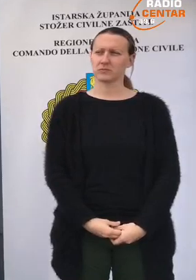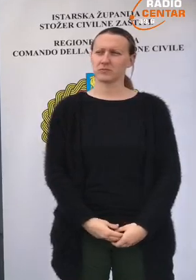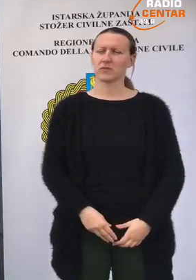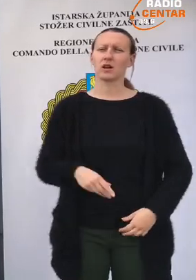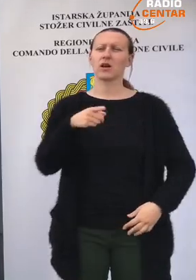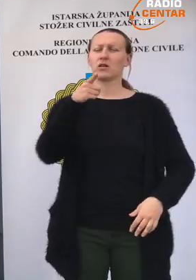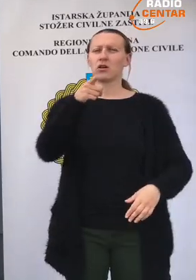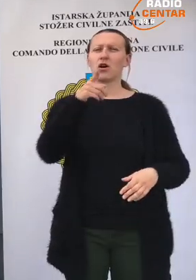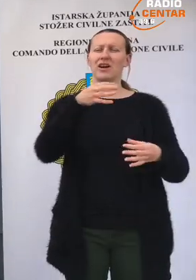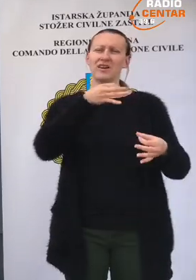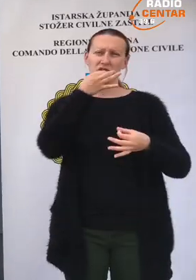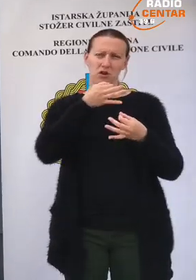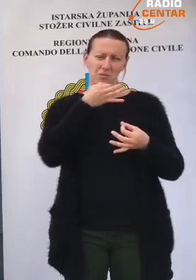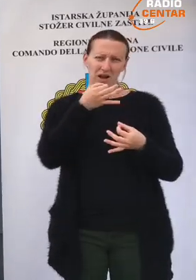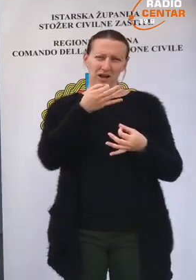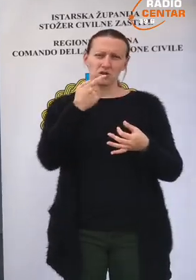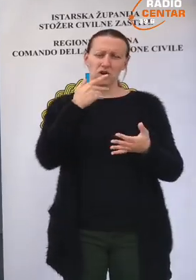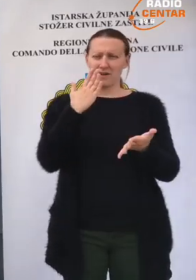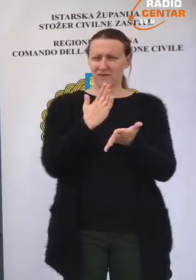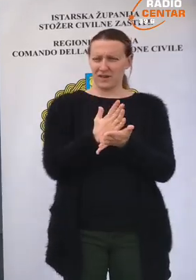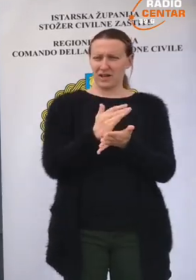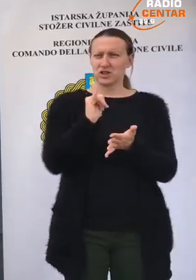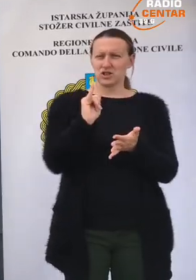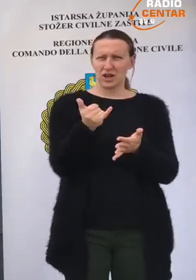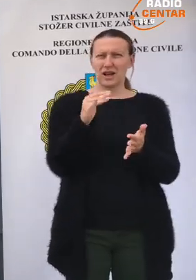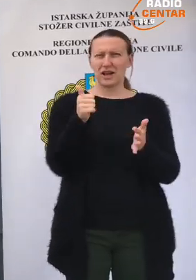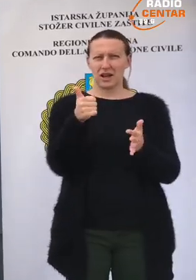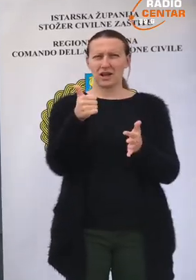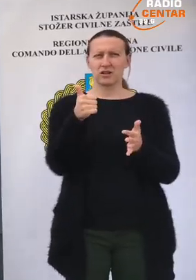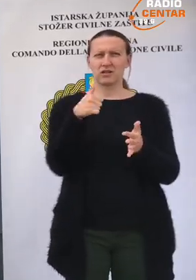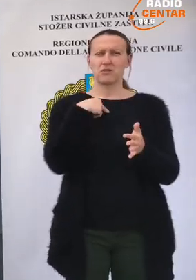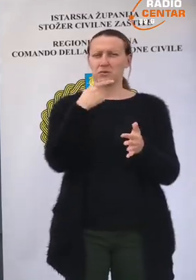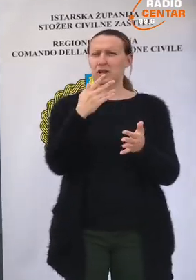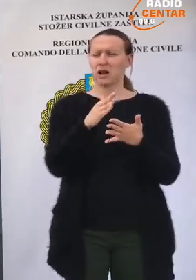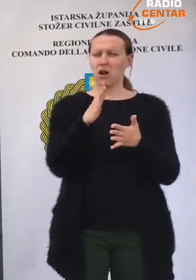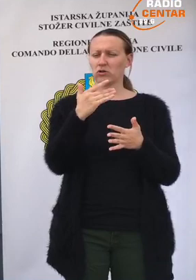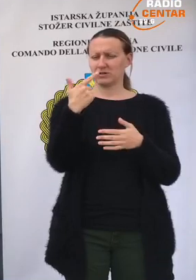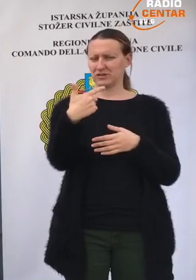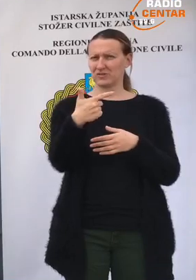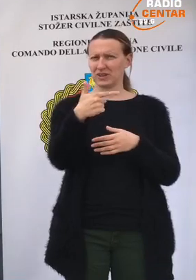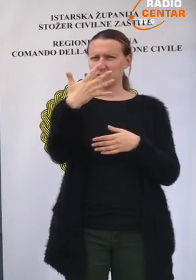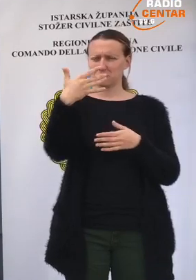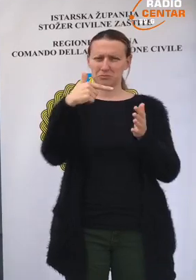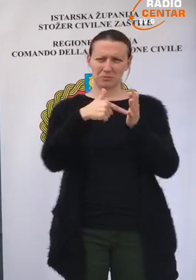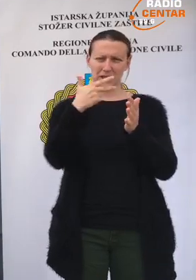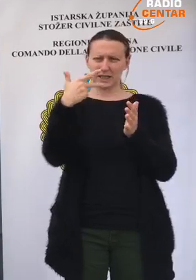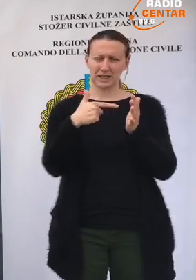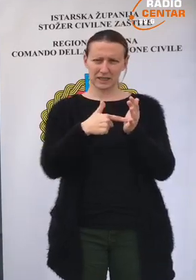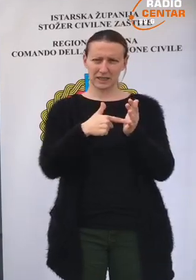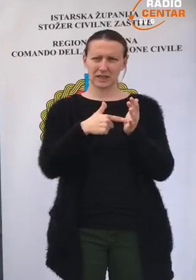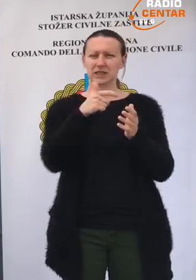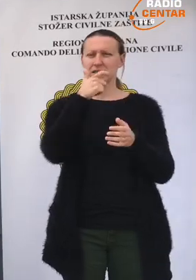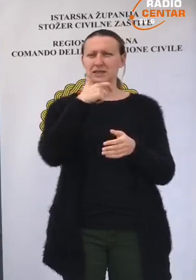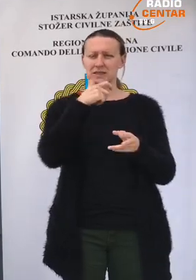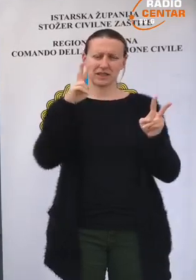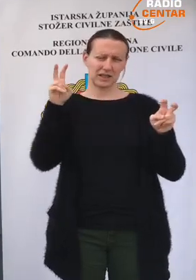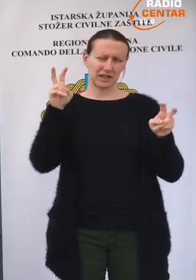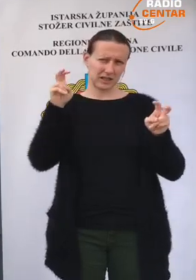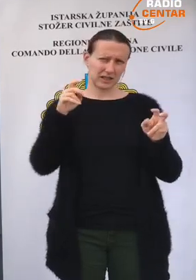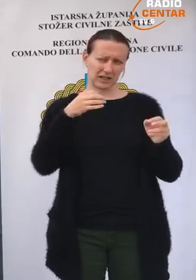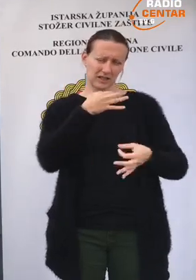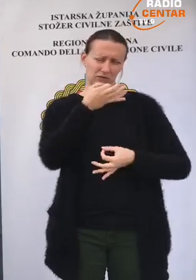Znači to vam je ona informacija koja već je jedno, rekla bih, ja mislim od 25.3. stara pod